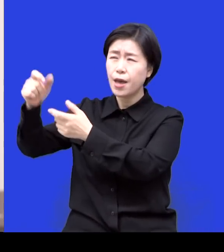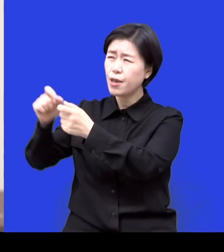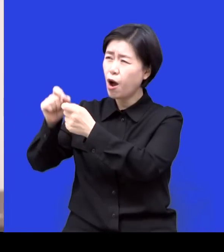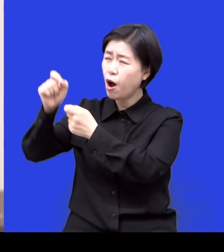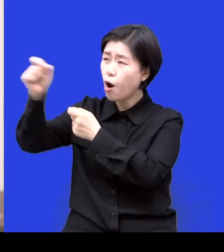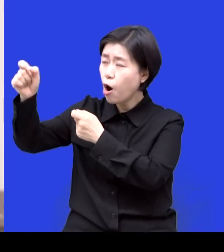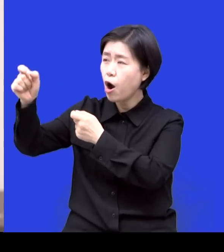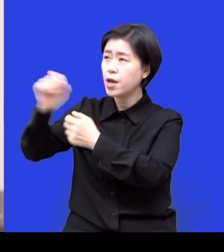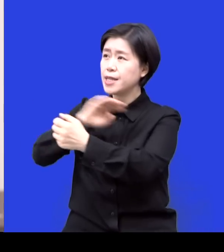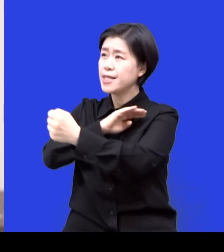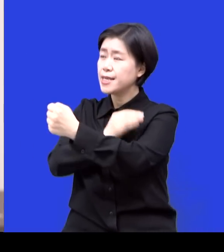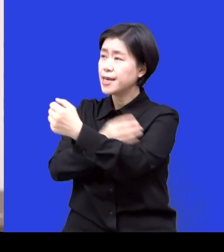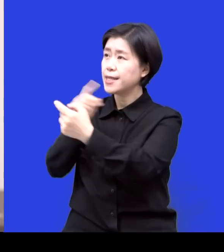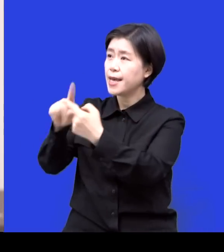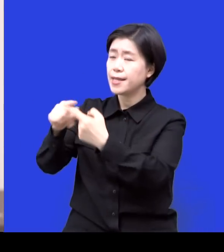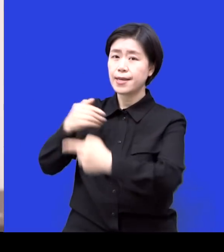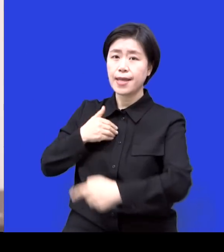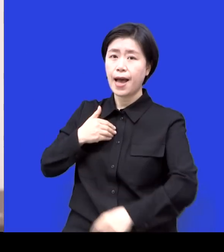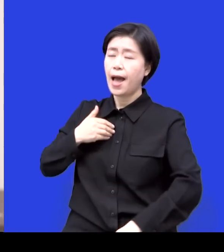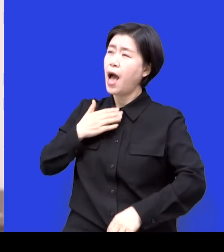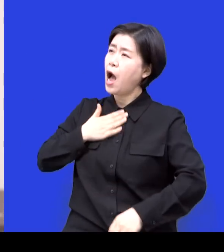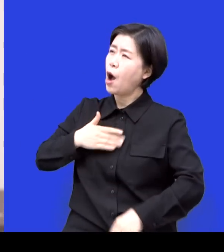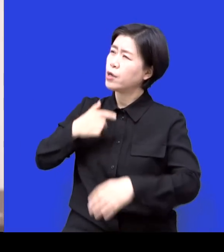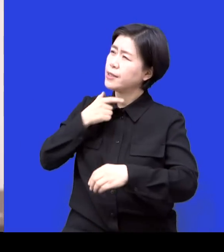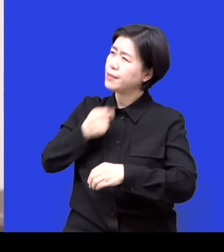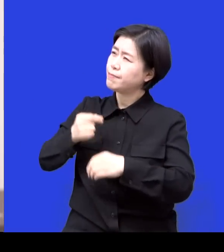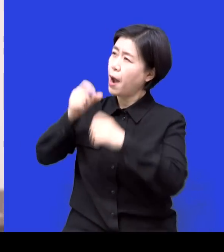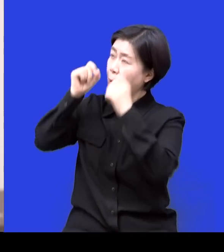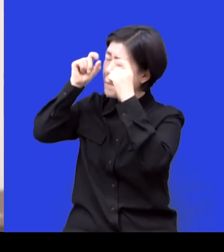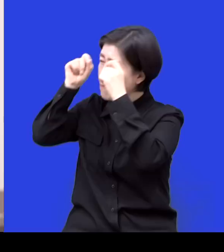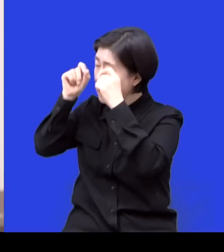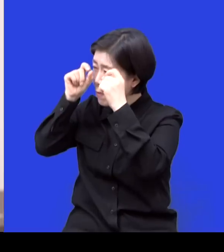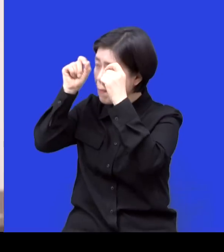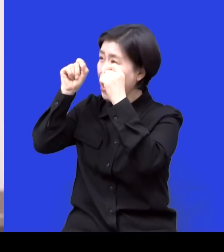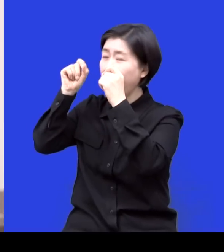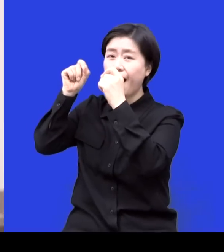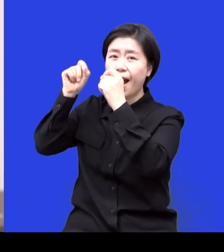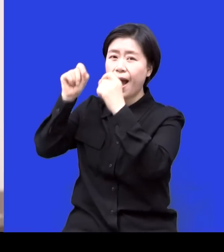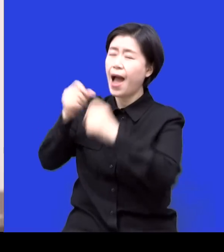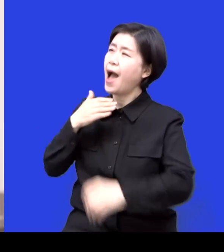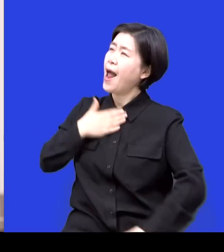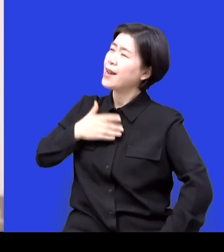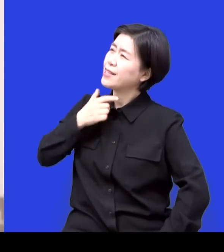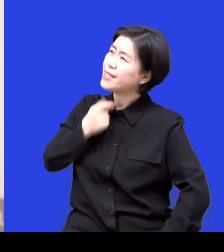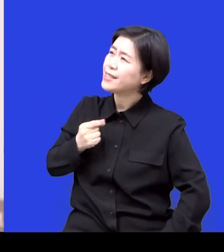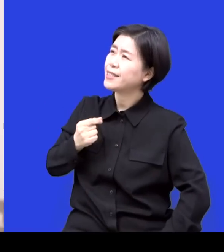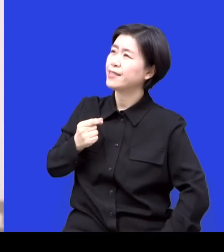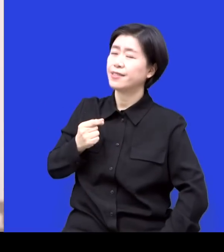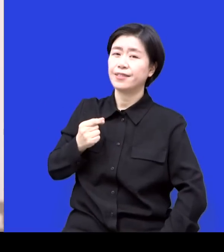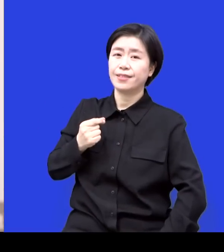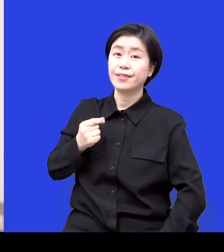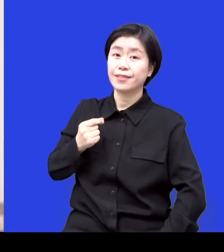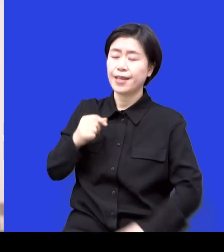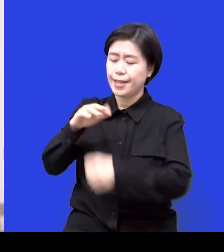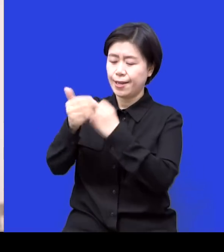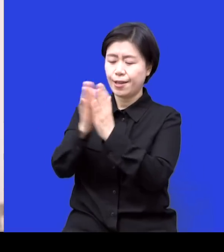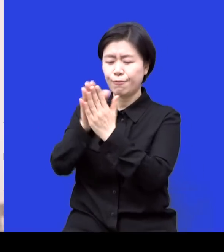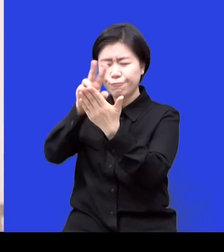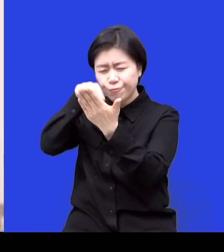제가 알려고 노력을 했을 때에 얼마나 기뻐하실까 내가 눈이 번쩍 번쩍 거려서 뭐 성경 말씀이 있는데 하나님을 더 알고자